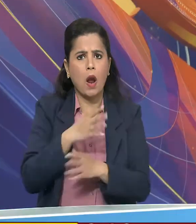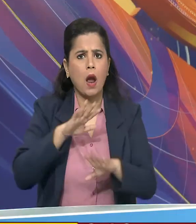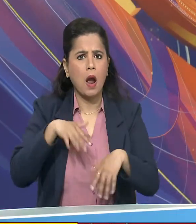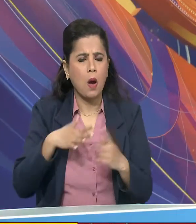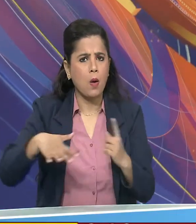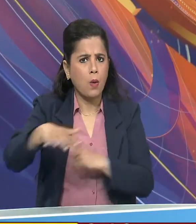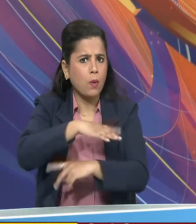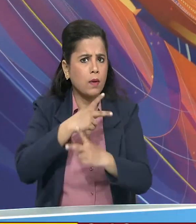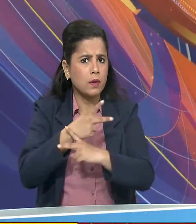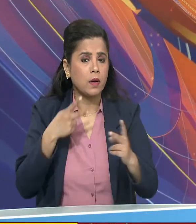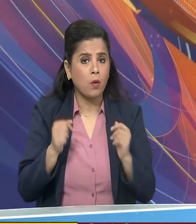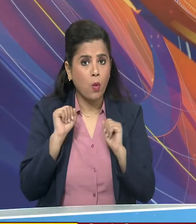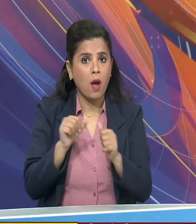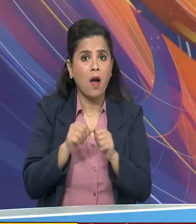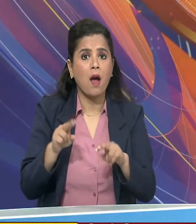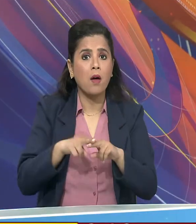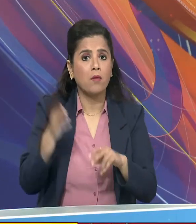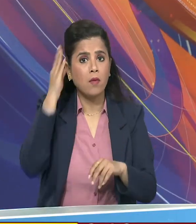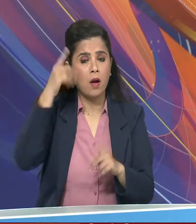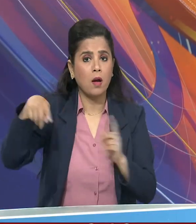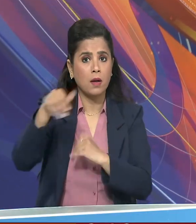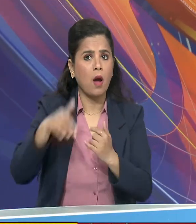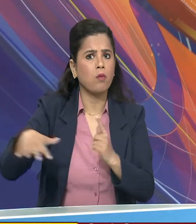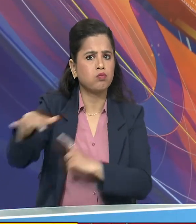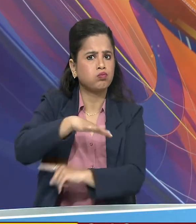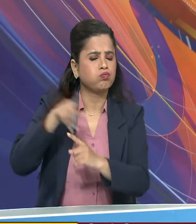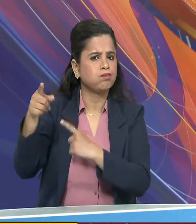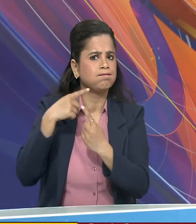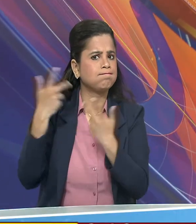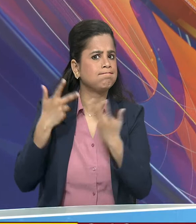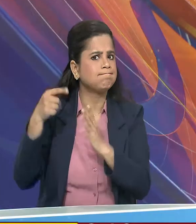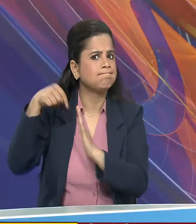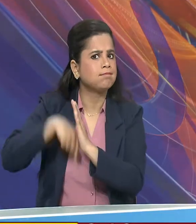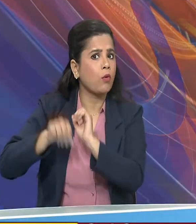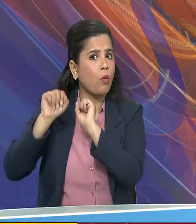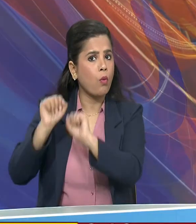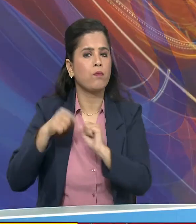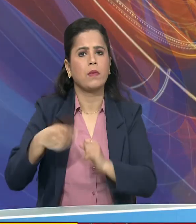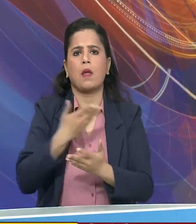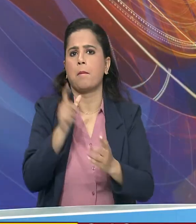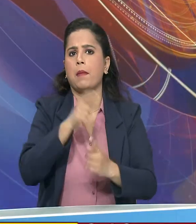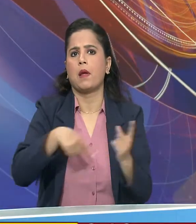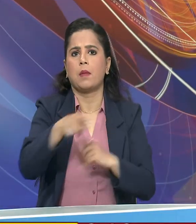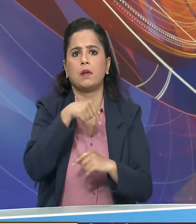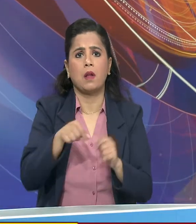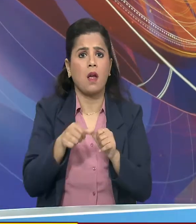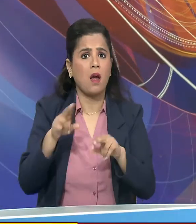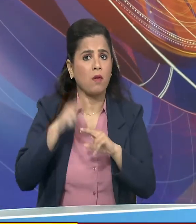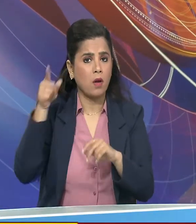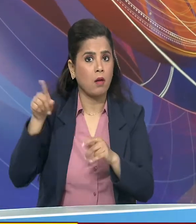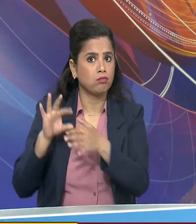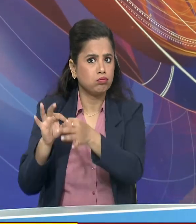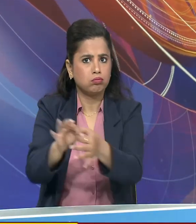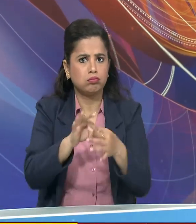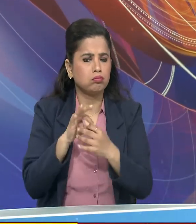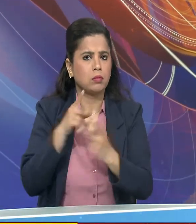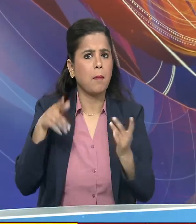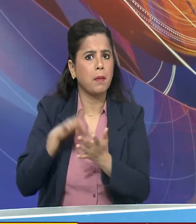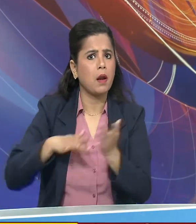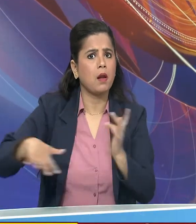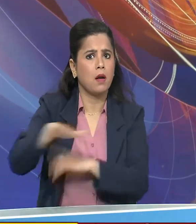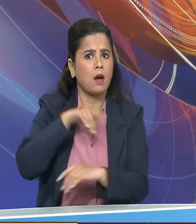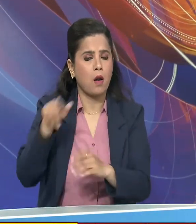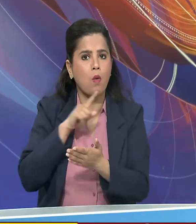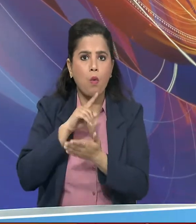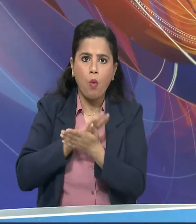समेत अफगानिस्तान की मौजुदा सिती पर चर्चा हुई सभी प्रतिभागियों ने अफगानिस्तान की संप्रभुदा, एकता और श्वेत्रिय खनता